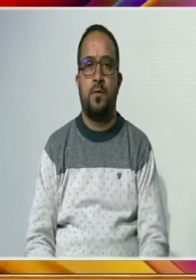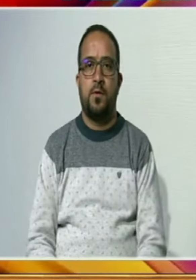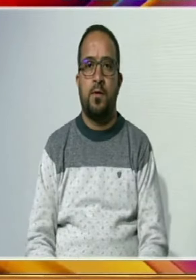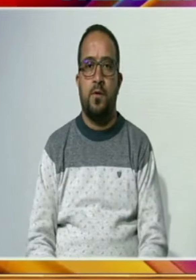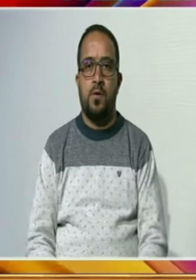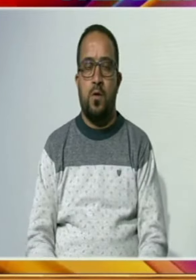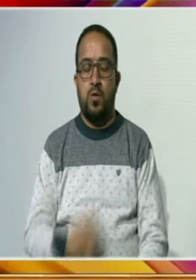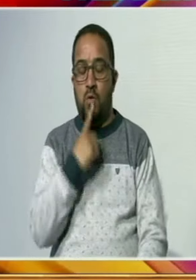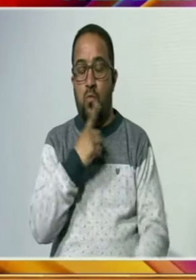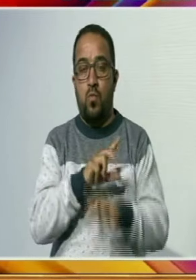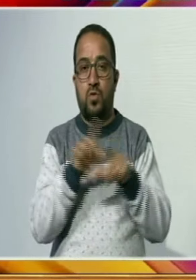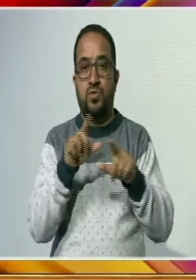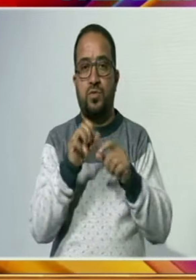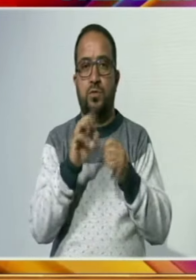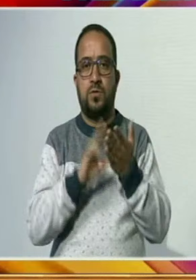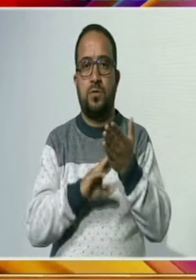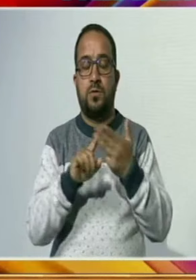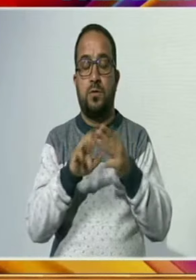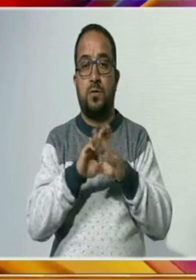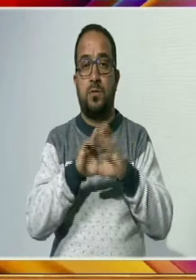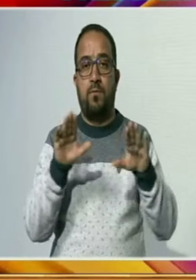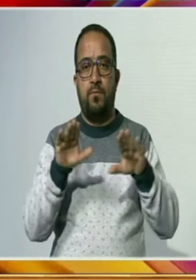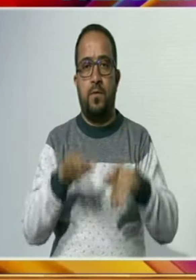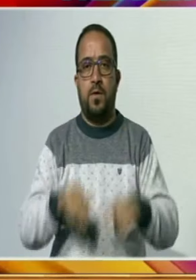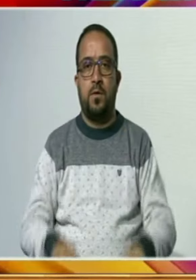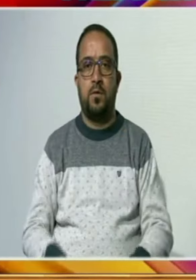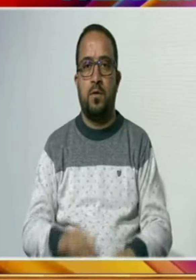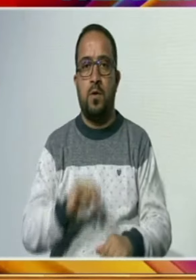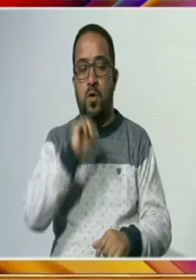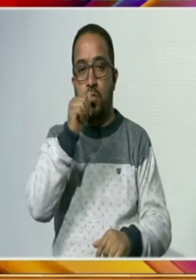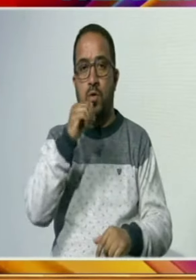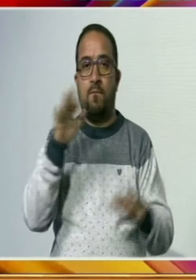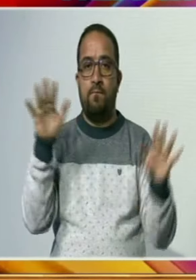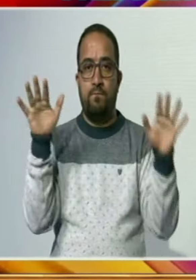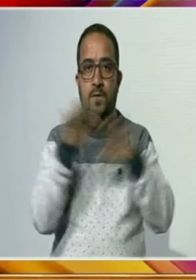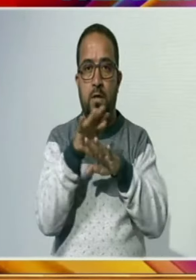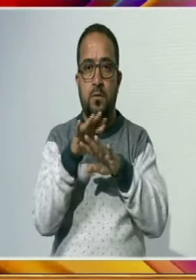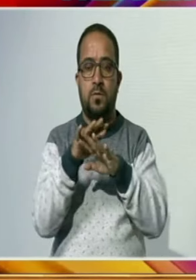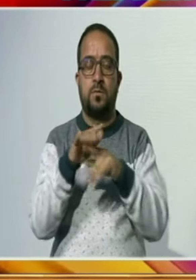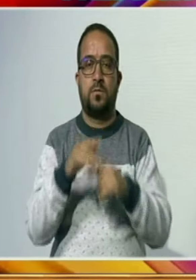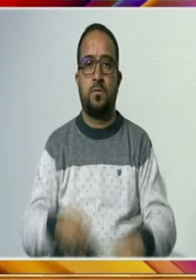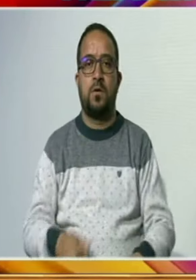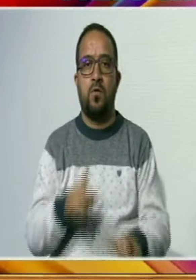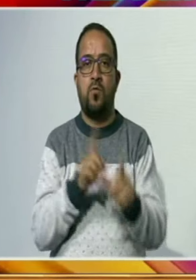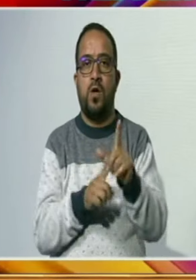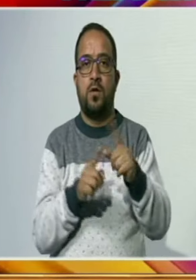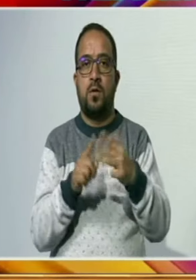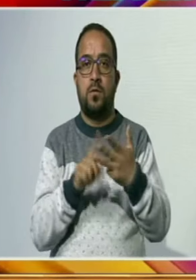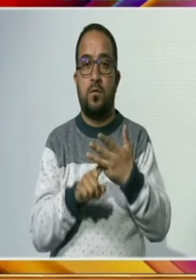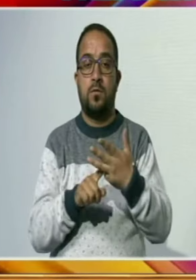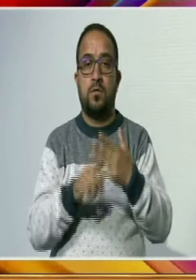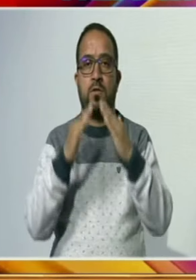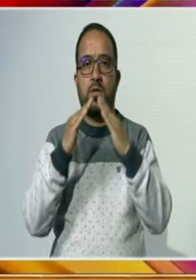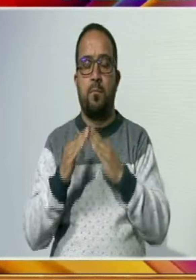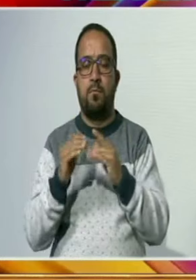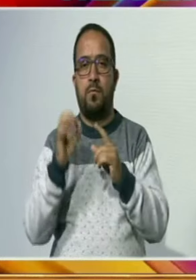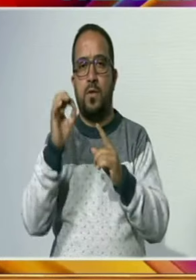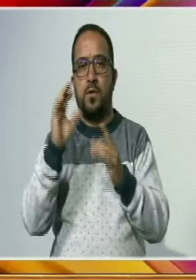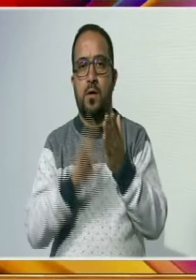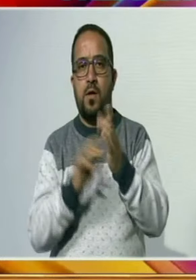یقینی بنانے کے علاوہ کسی بھی موسمی صورتحال کے دوران یاترہ کے احسن انقاد کے لئے